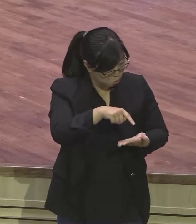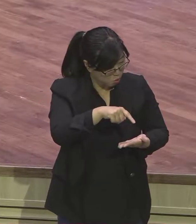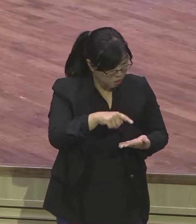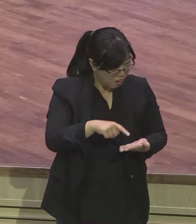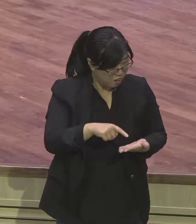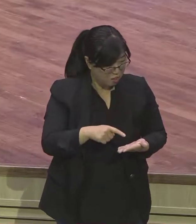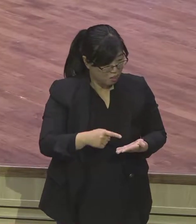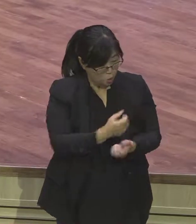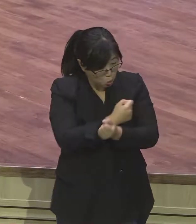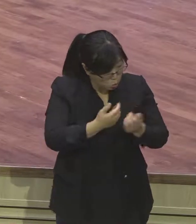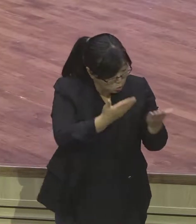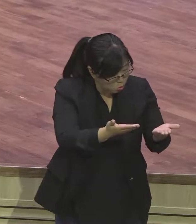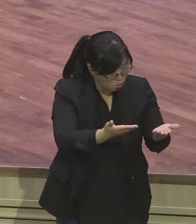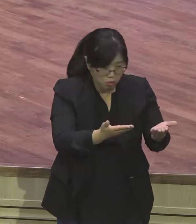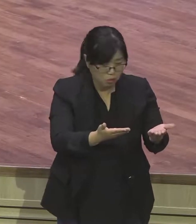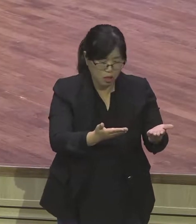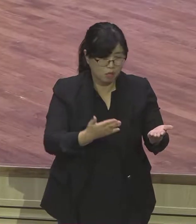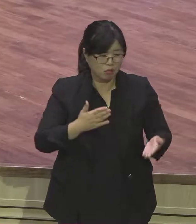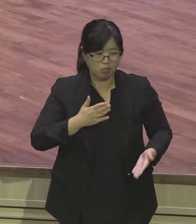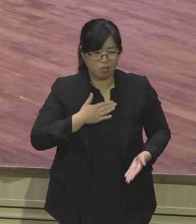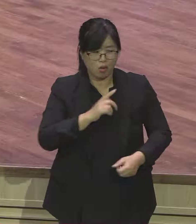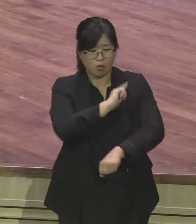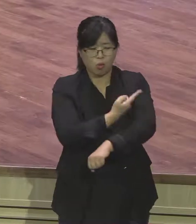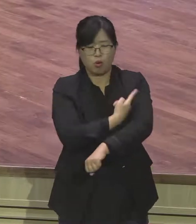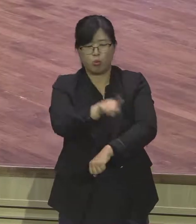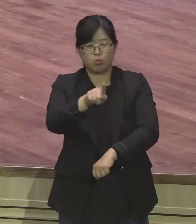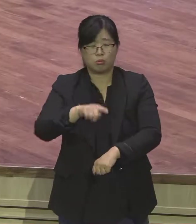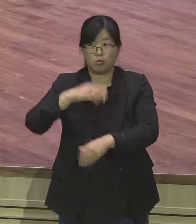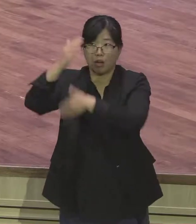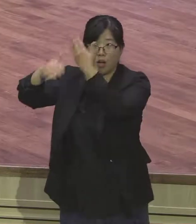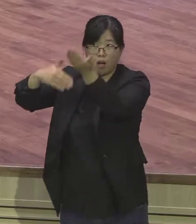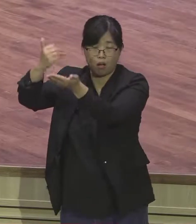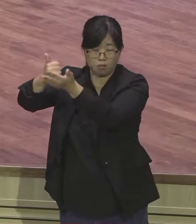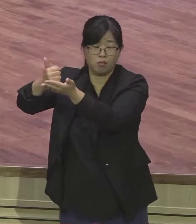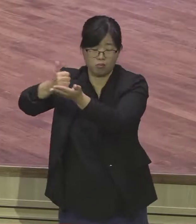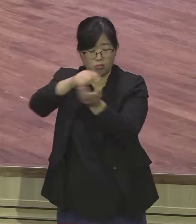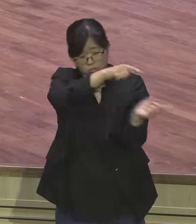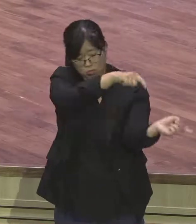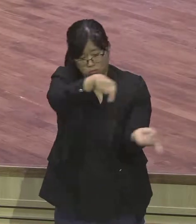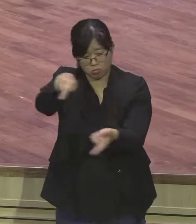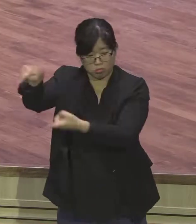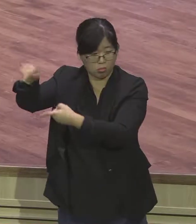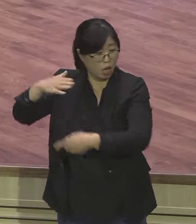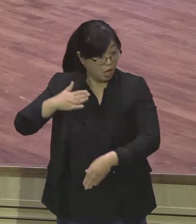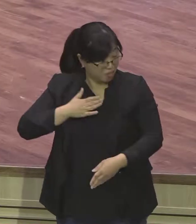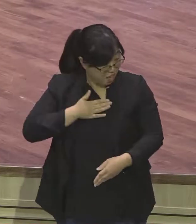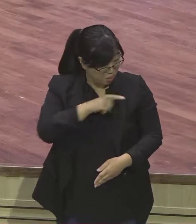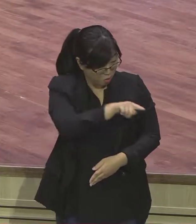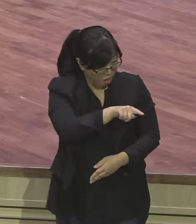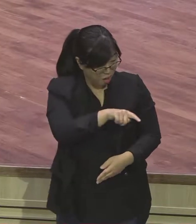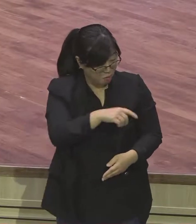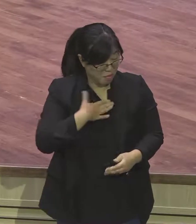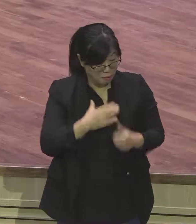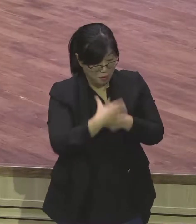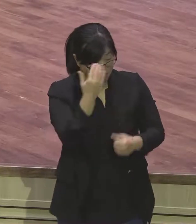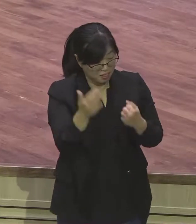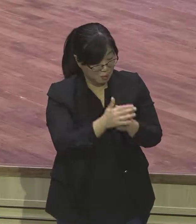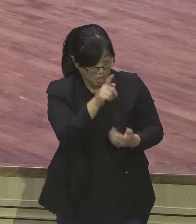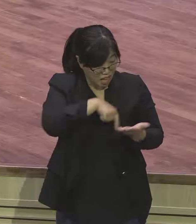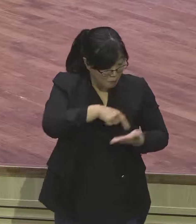원수 갚는 거 누구 손에 있어요 내가 알아서 해주겠다 아멘 하나님이 갚아줍니다 하나님 저 인간이 절주했습니까 나는